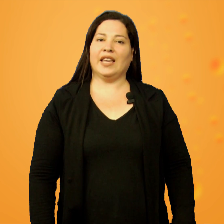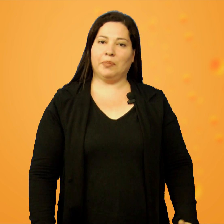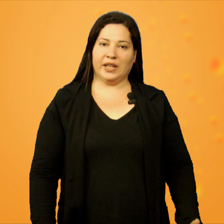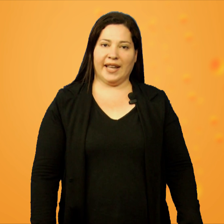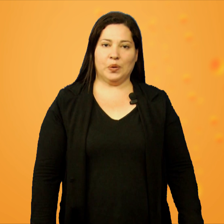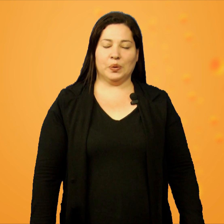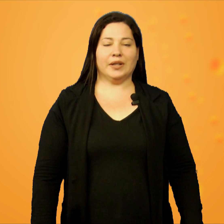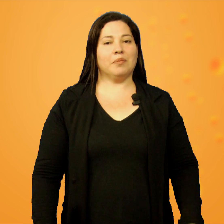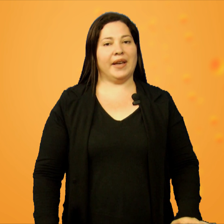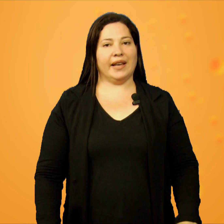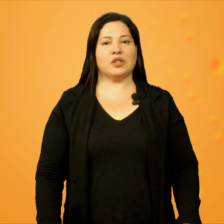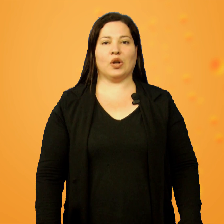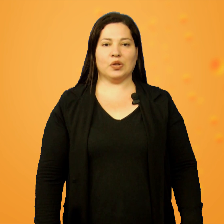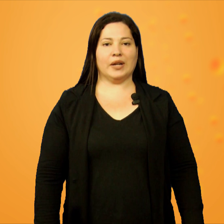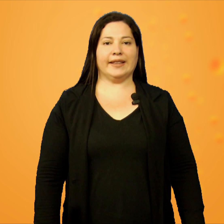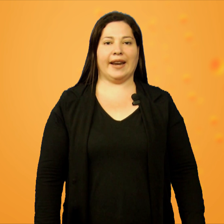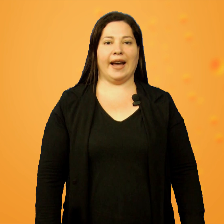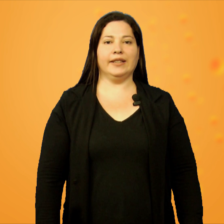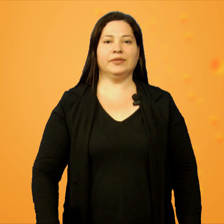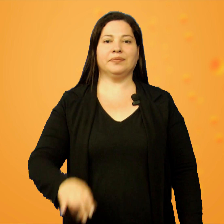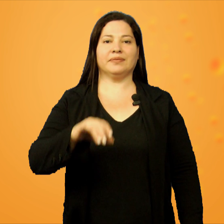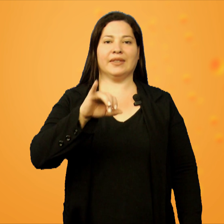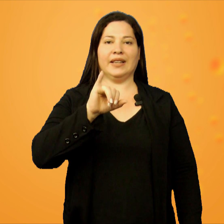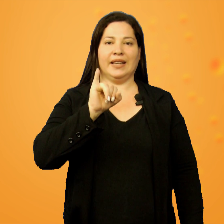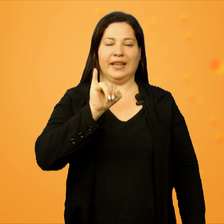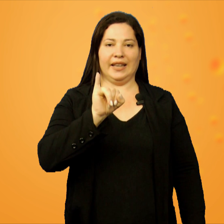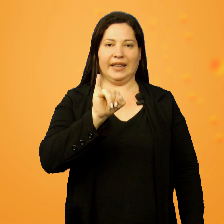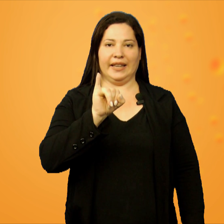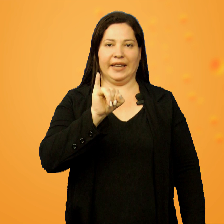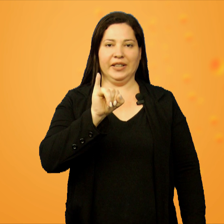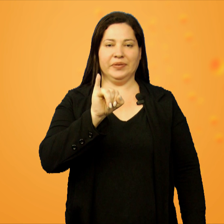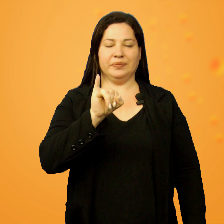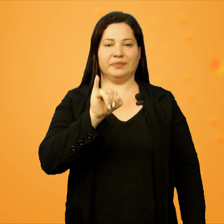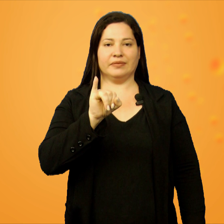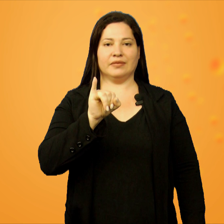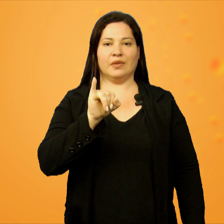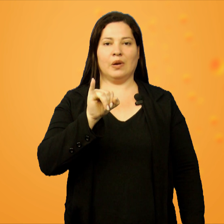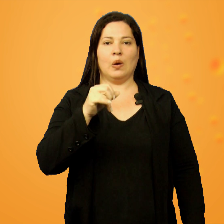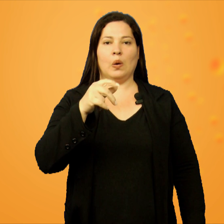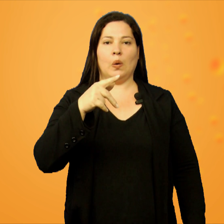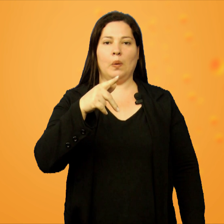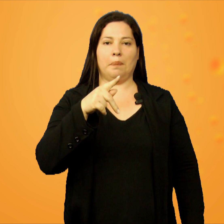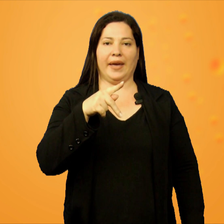IPTU também é só soletrar. I, P,